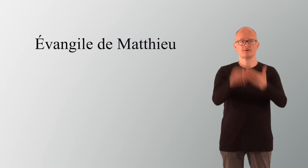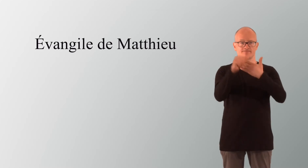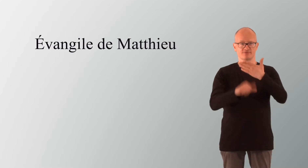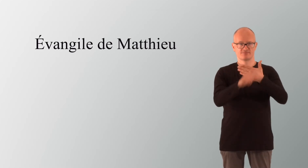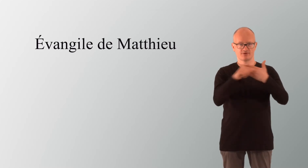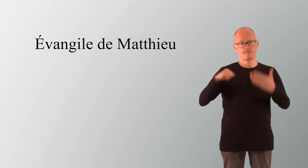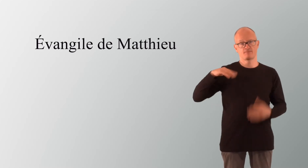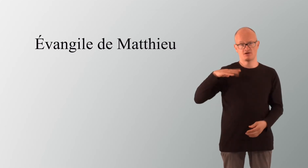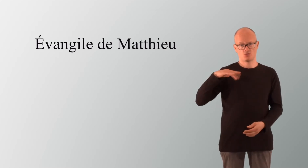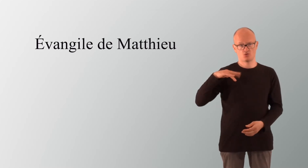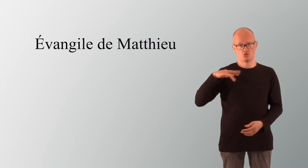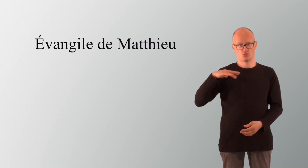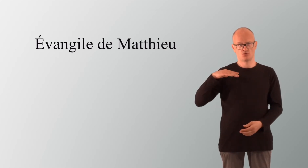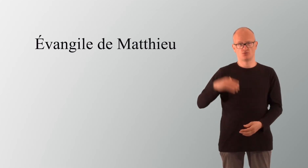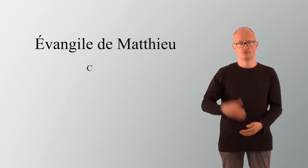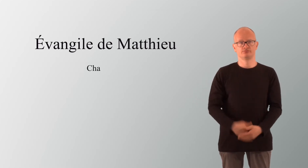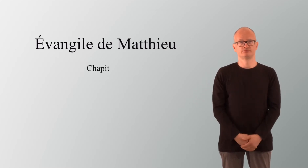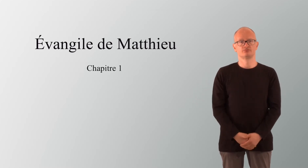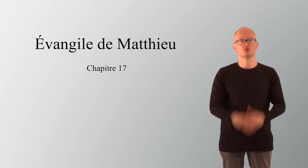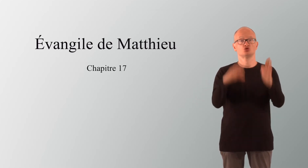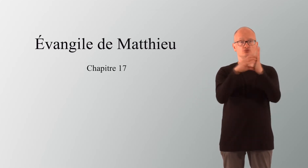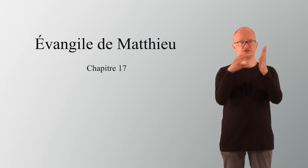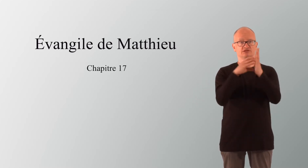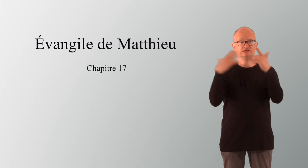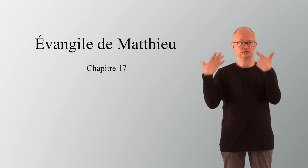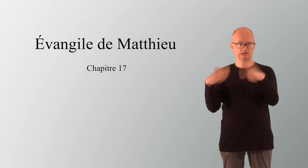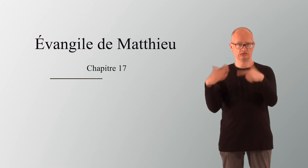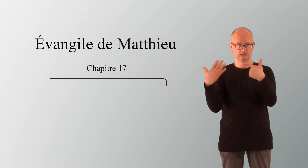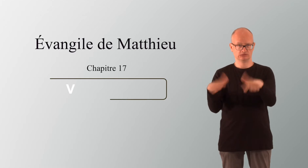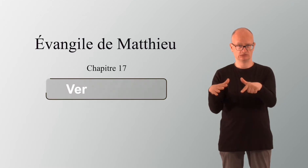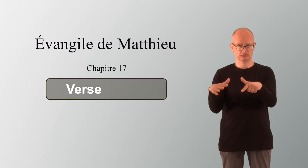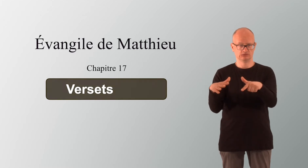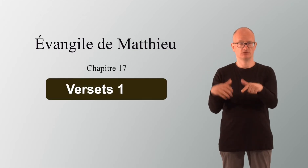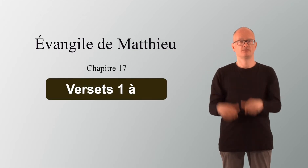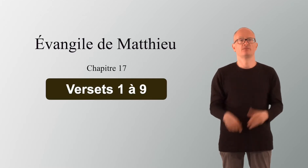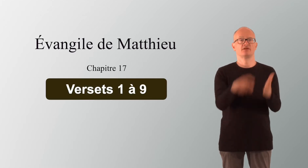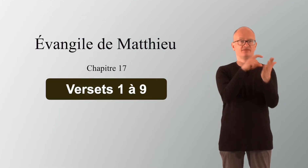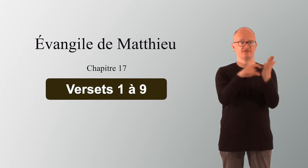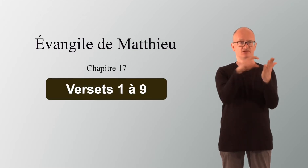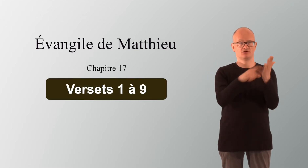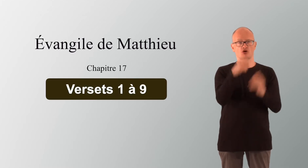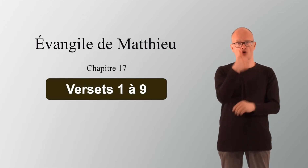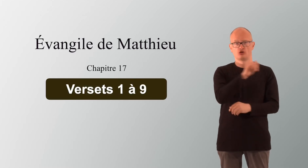Évangile de Matthieu, chapitre 17, versets 1 à 9